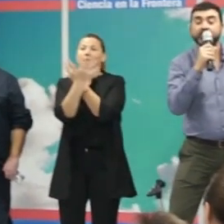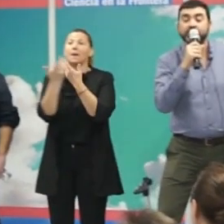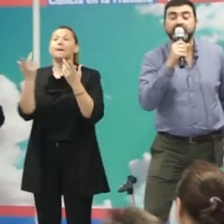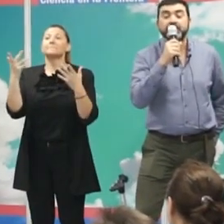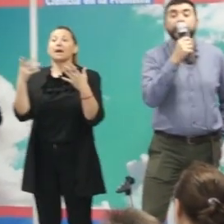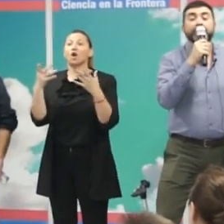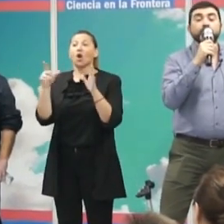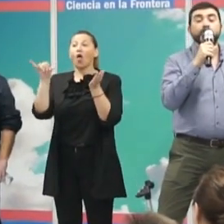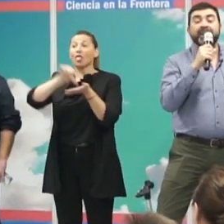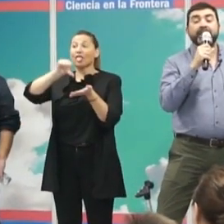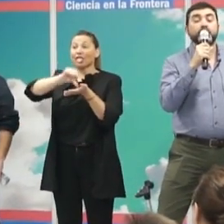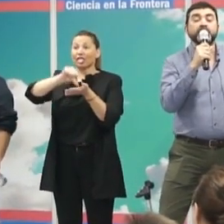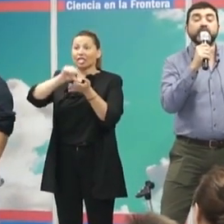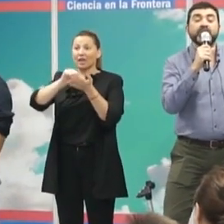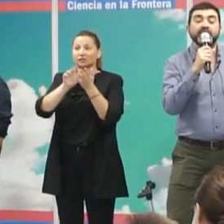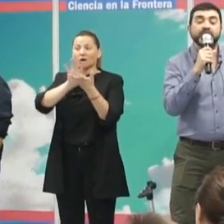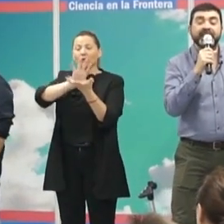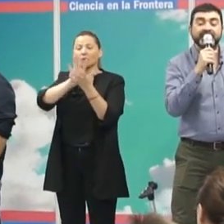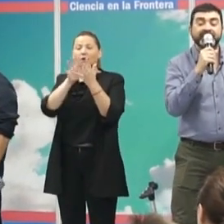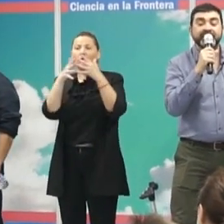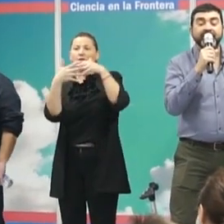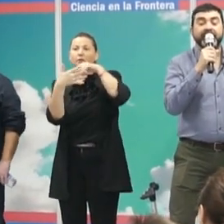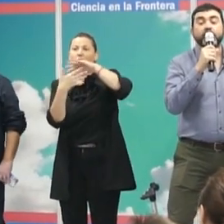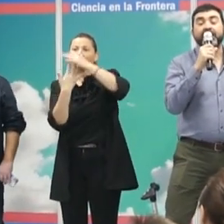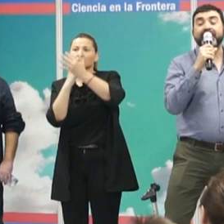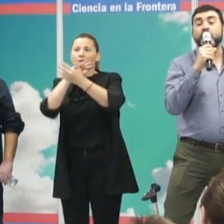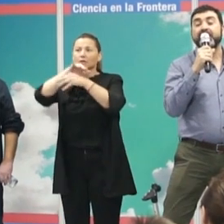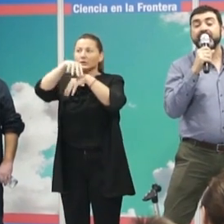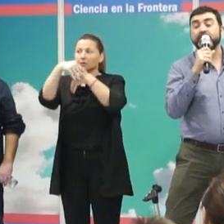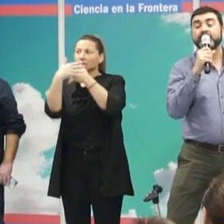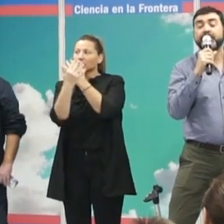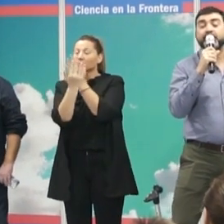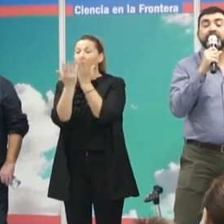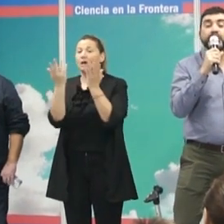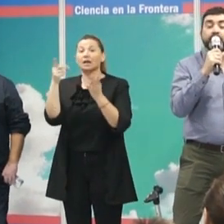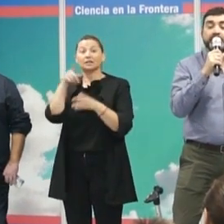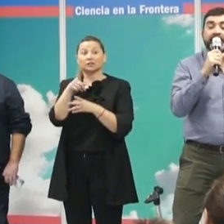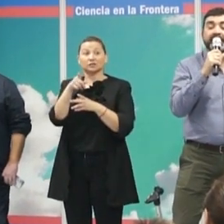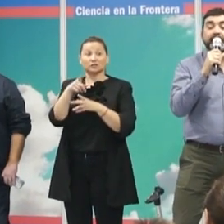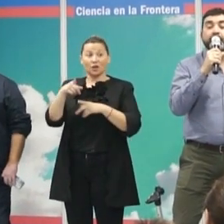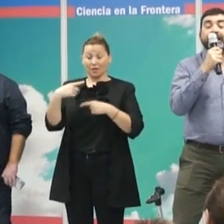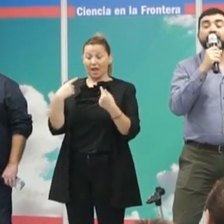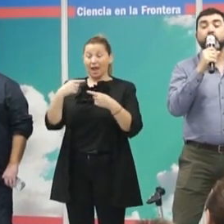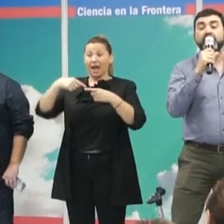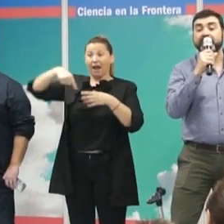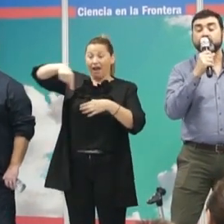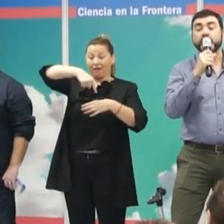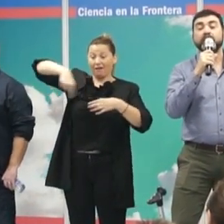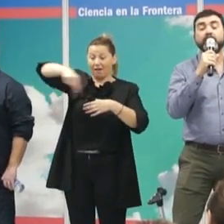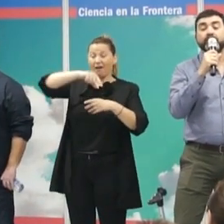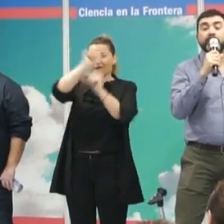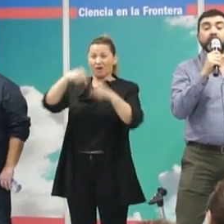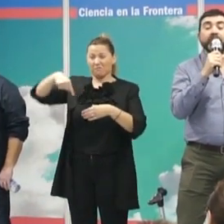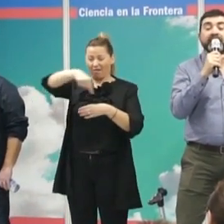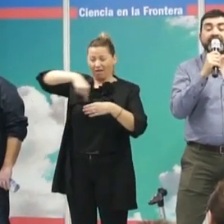aproximando. Se va produciendo un baile cósmico entre las dos galaxias, en el cual cada una de ellas pierde su forma espiral, y acaban unidas,